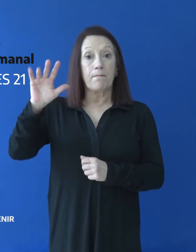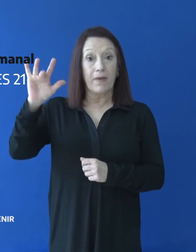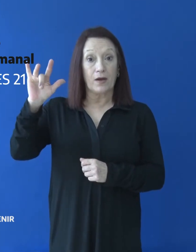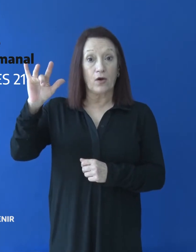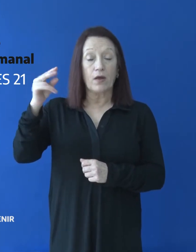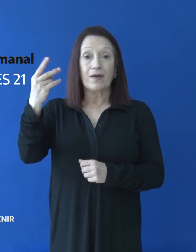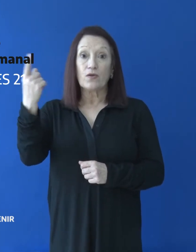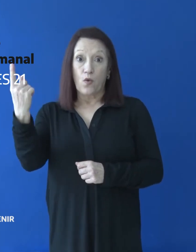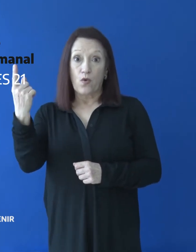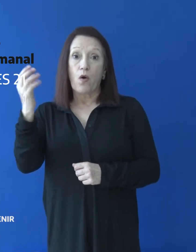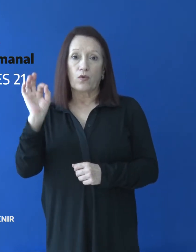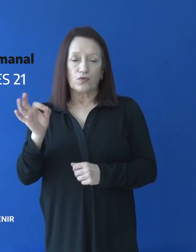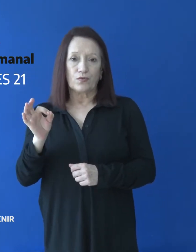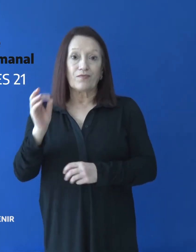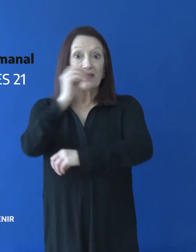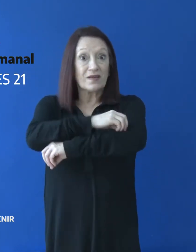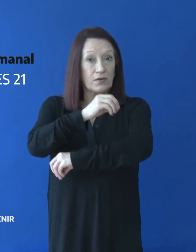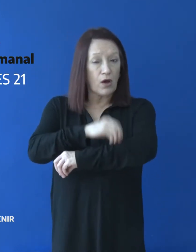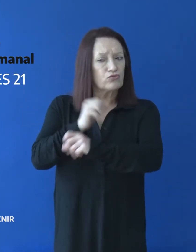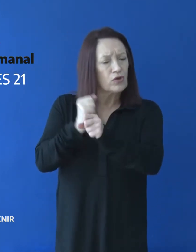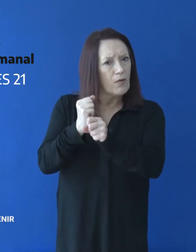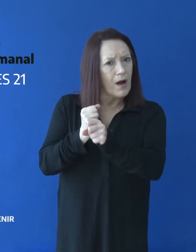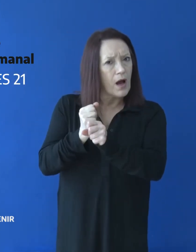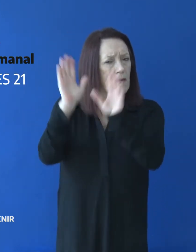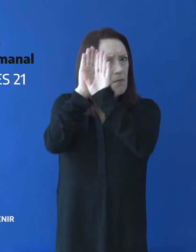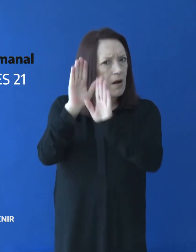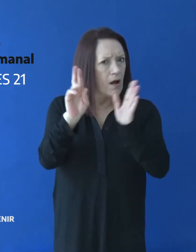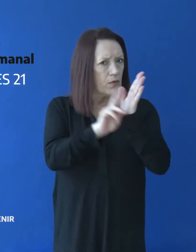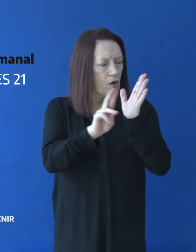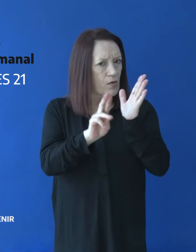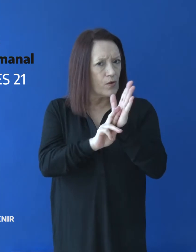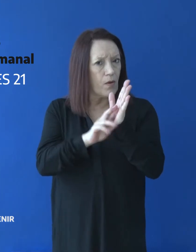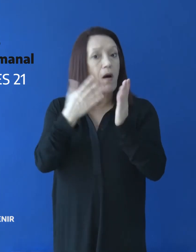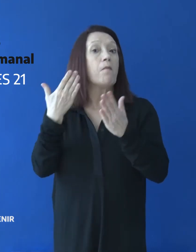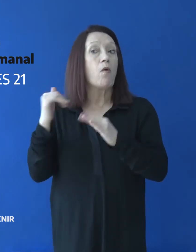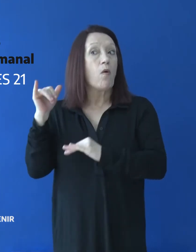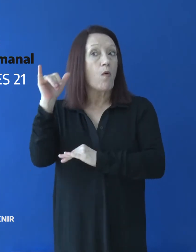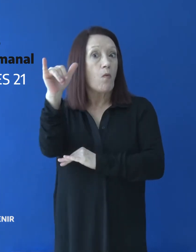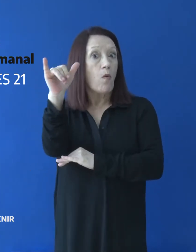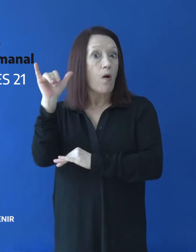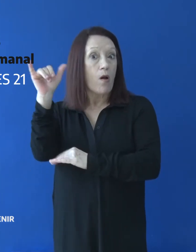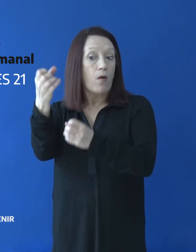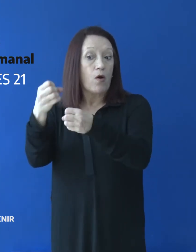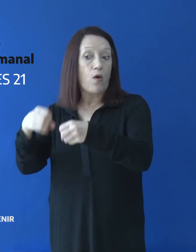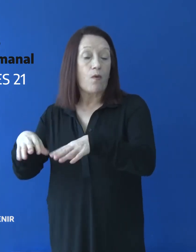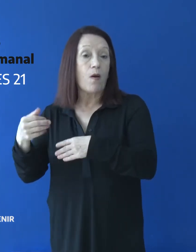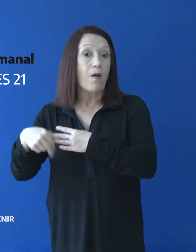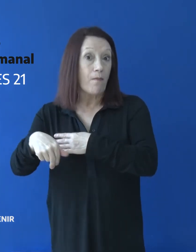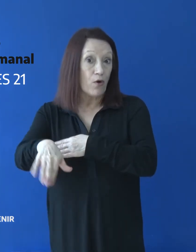Miércoles 21. Santa Cruz trabaja en los protocolos de vuelos para el mes de noviembre. El gobierno